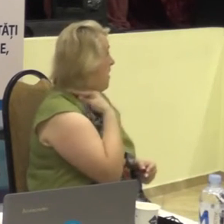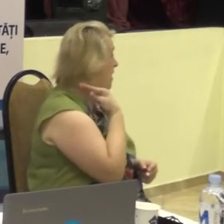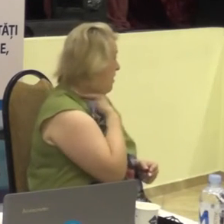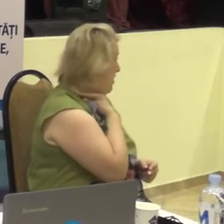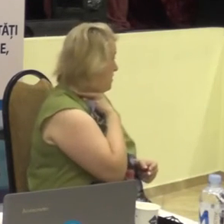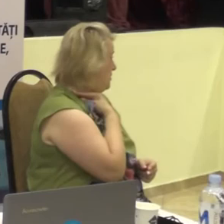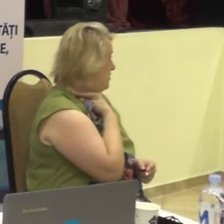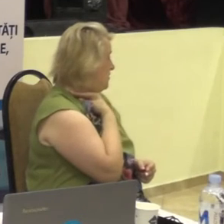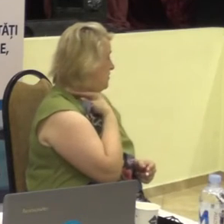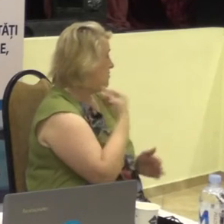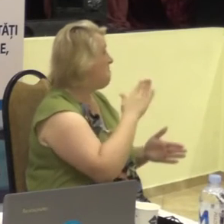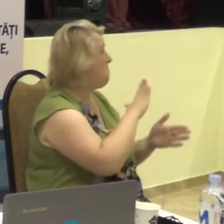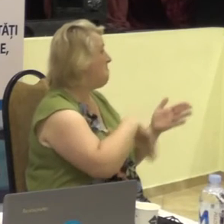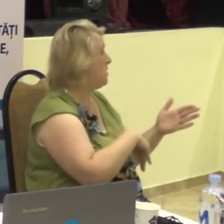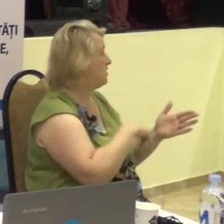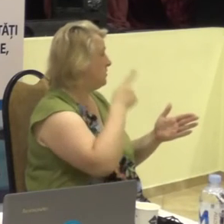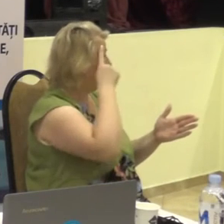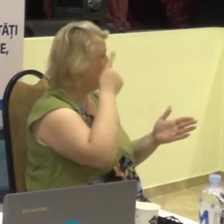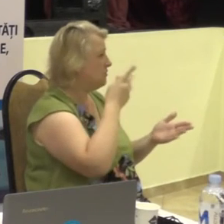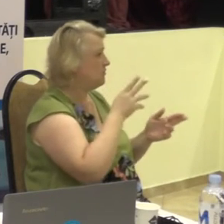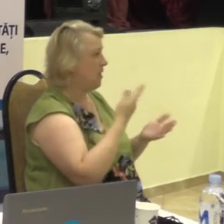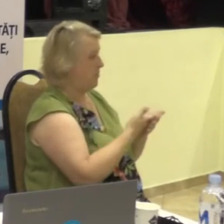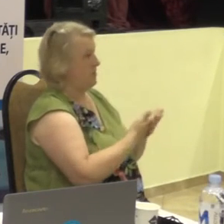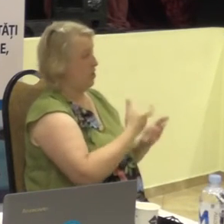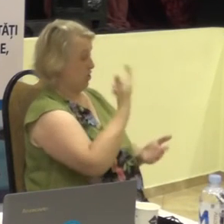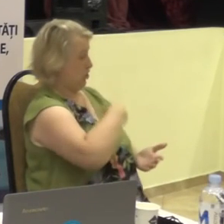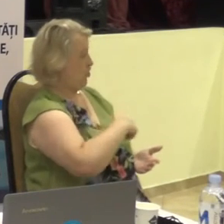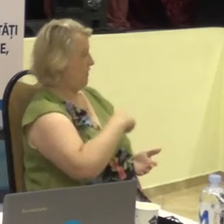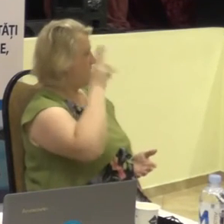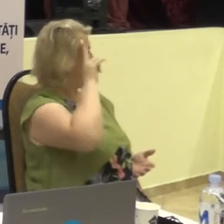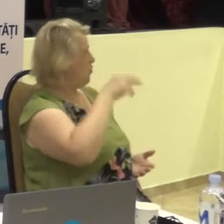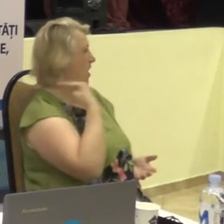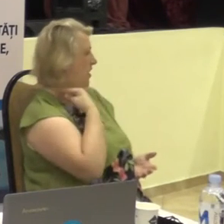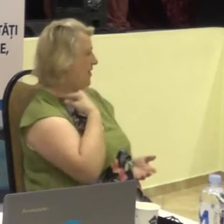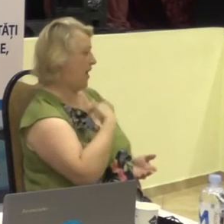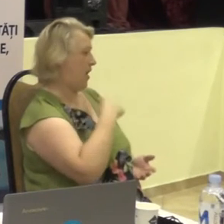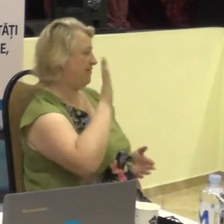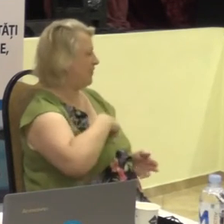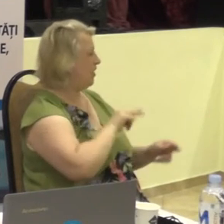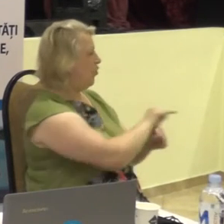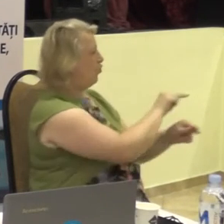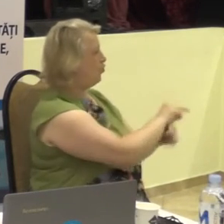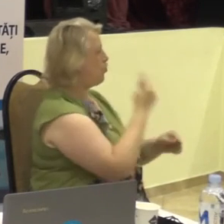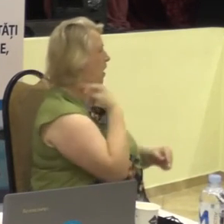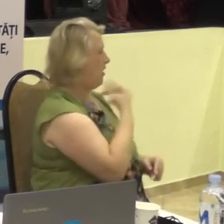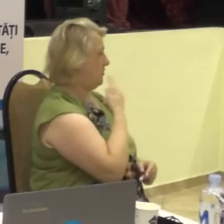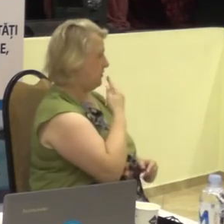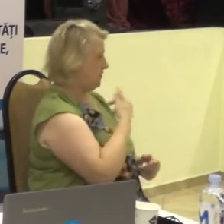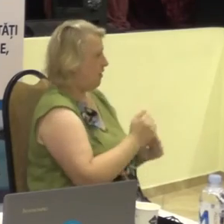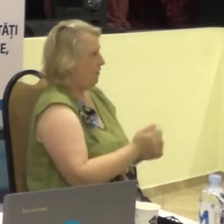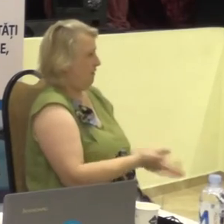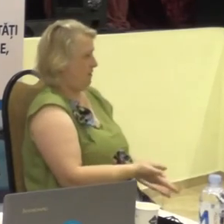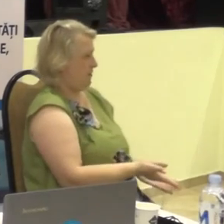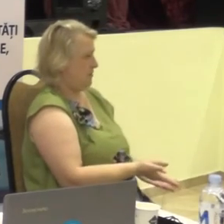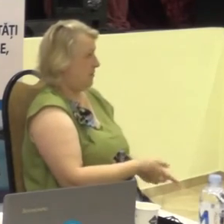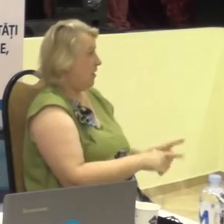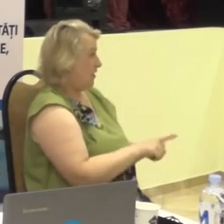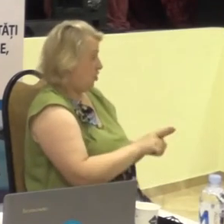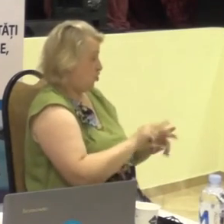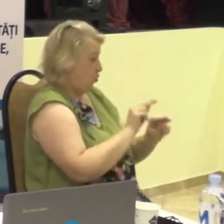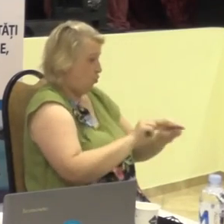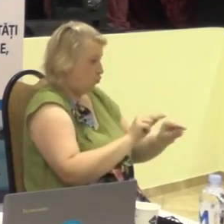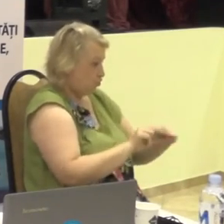fără ca să cunoști dacă acest om poate exprima acest